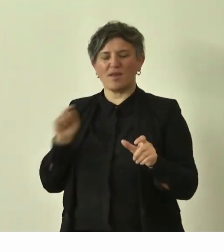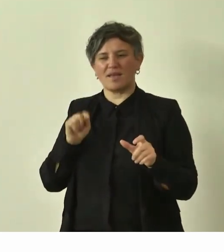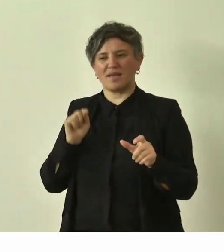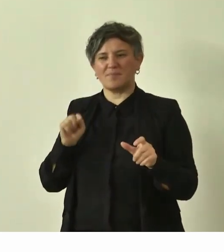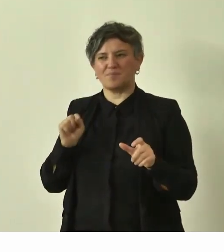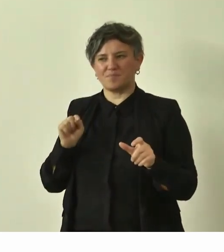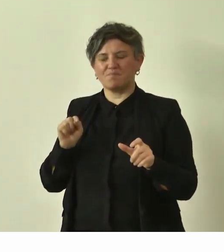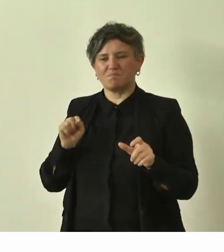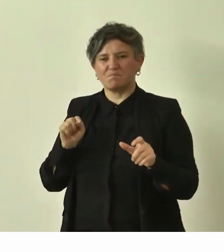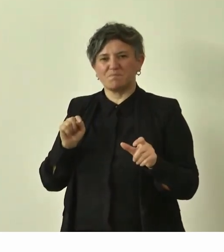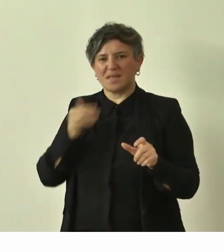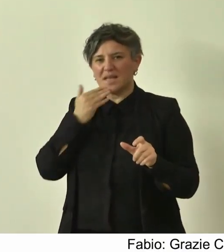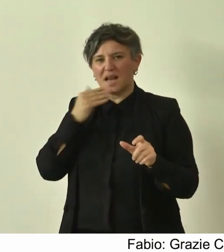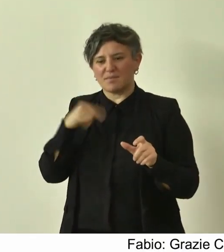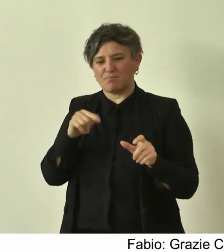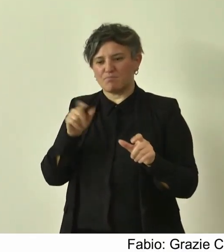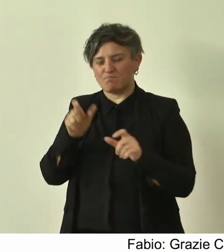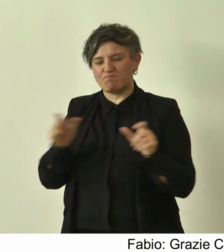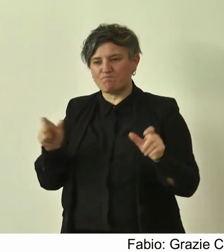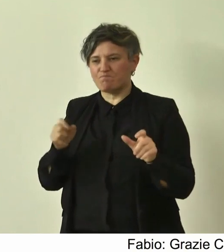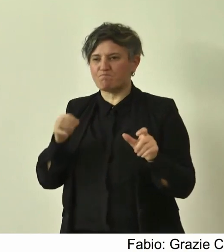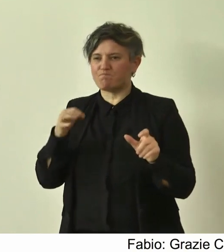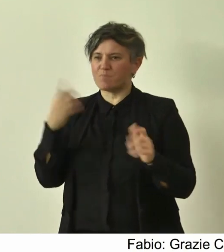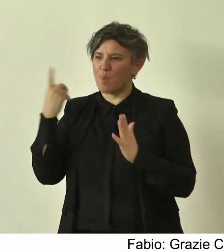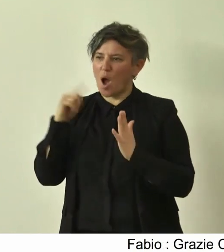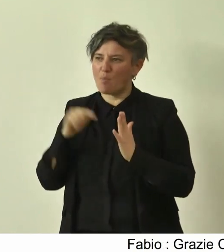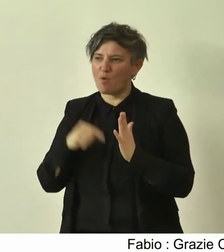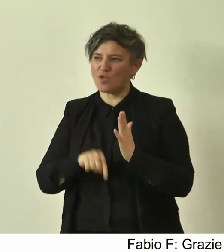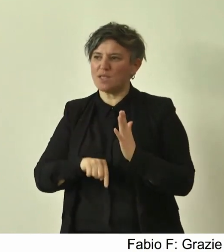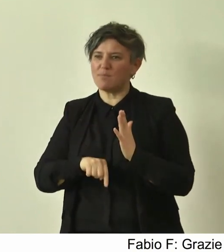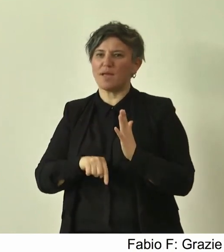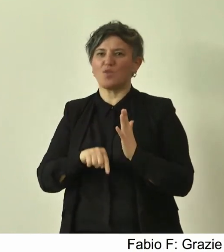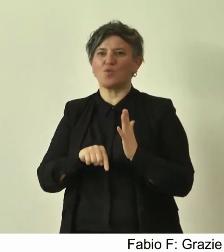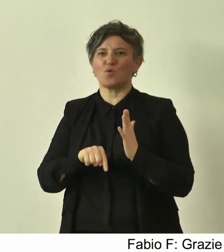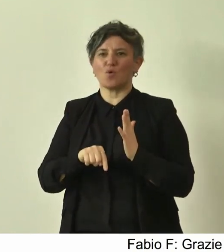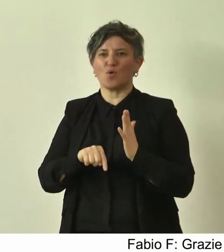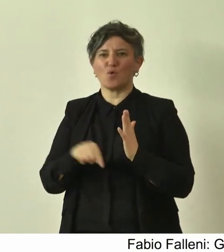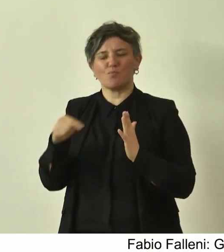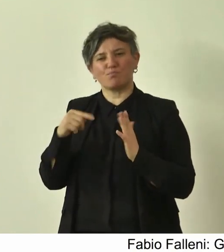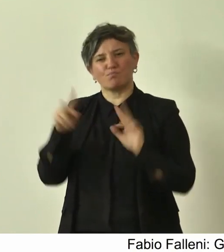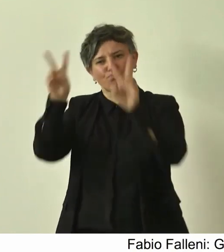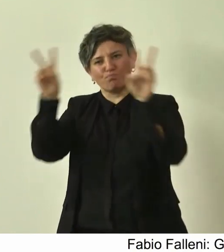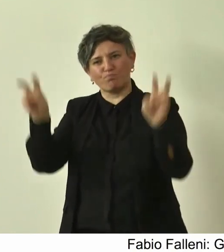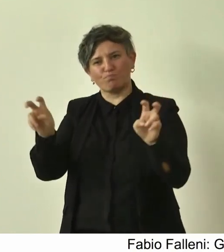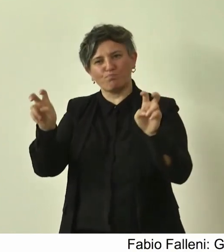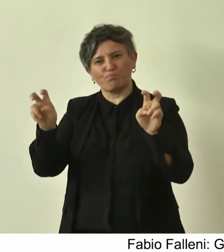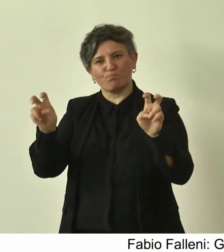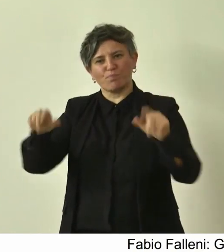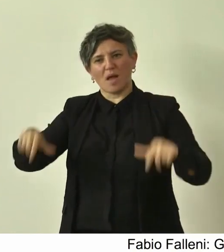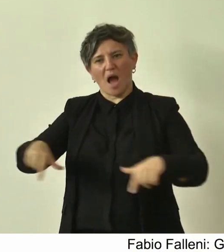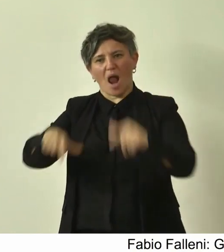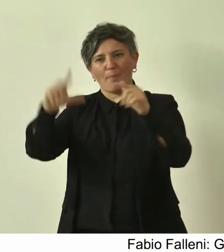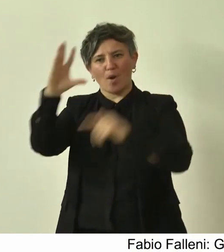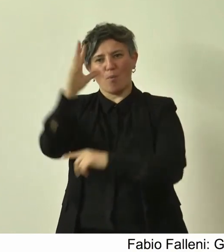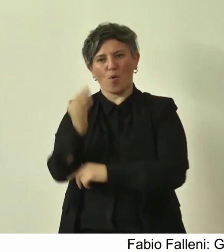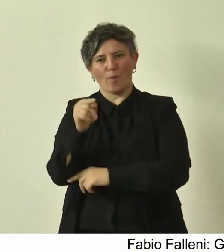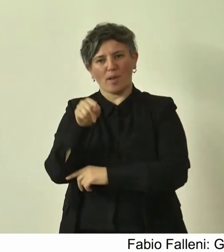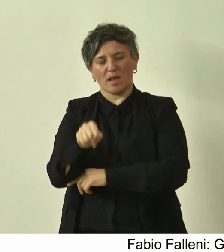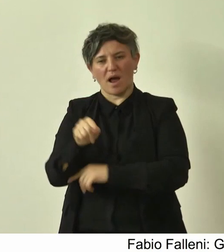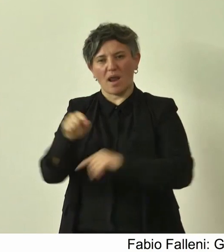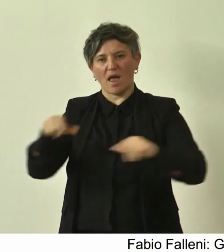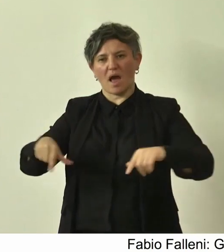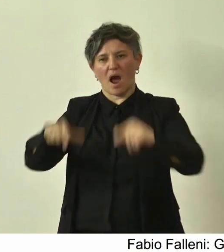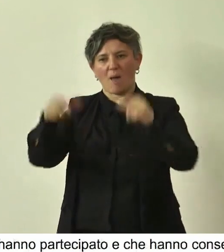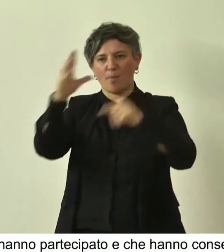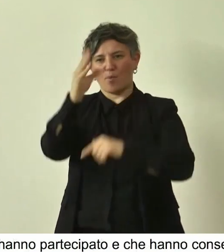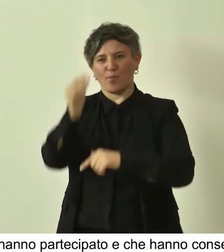di fare un approfondimento e una conoscenza rispetto a un tema che è quello dell'albero monumentale e in particolare dell'albero monumentale